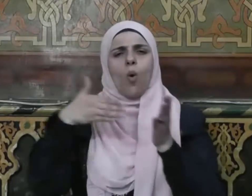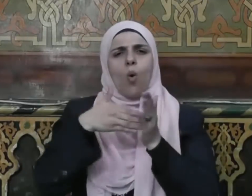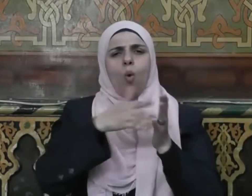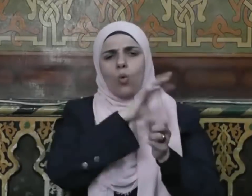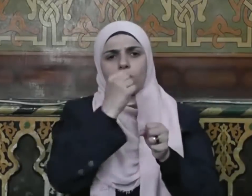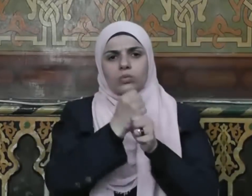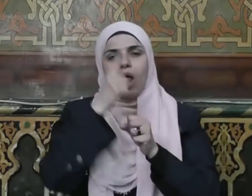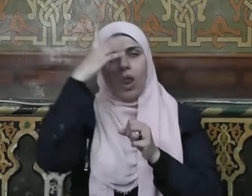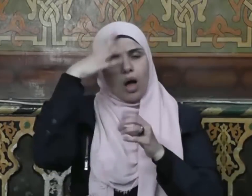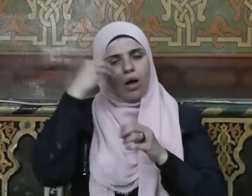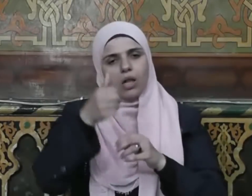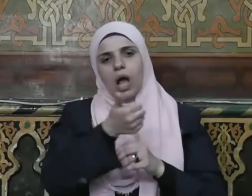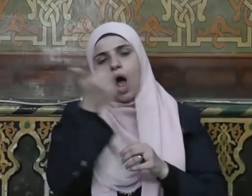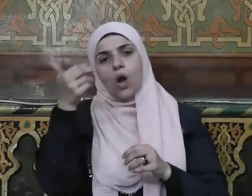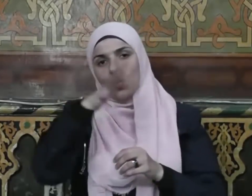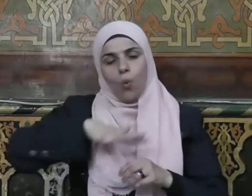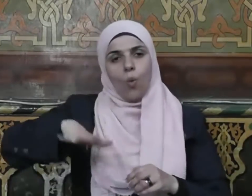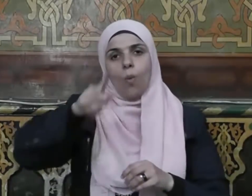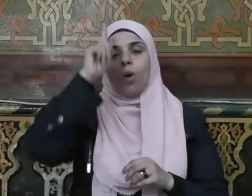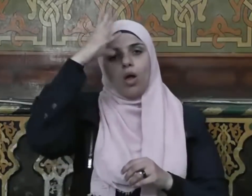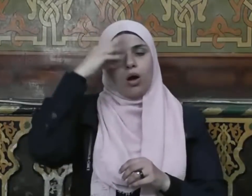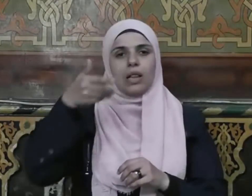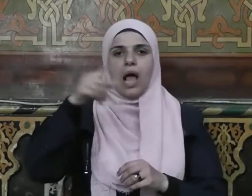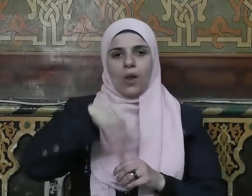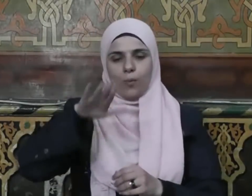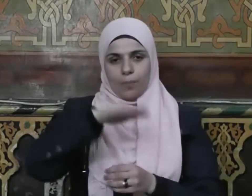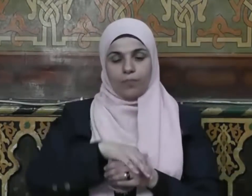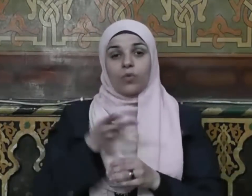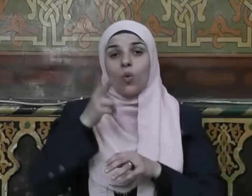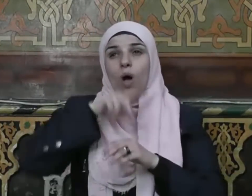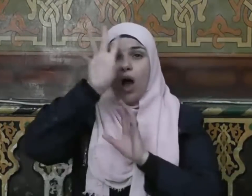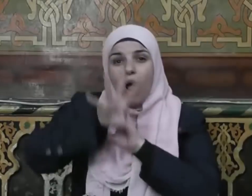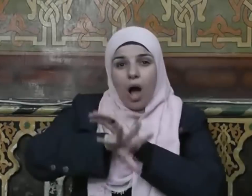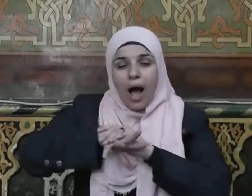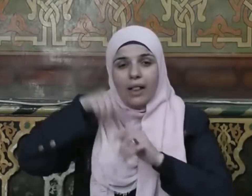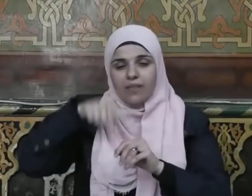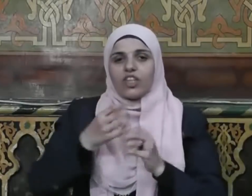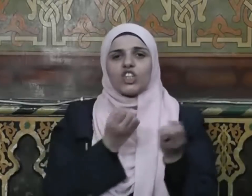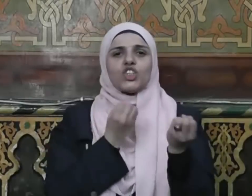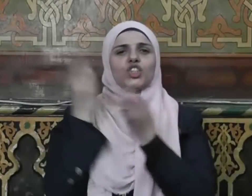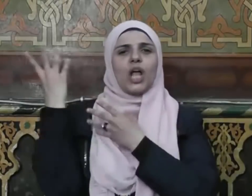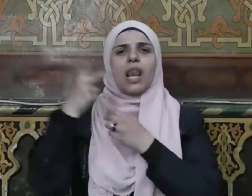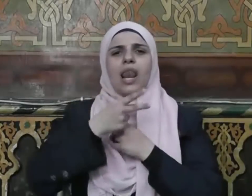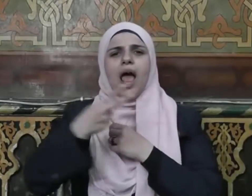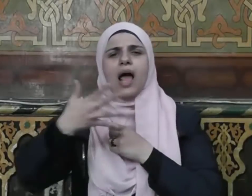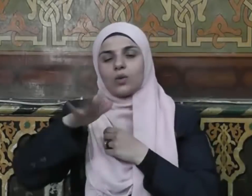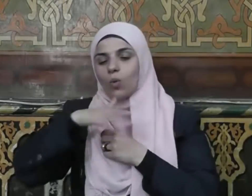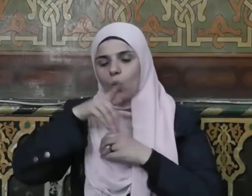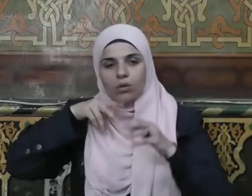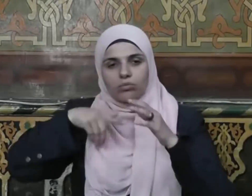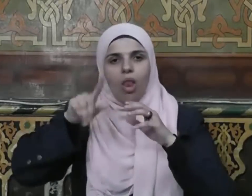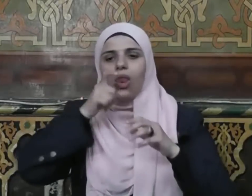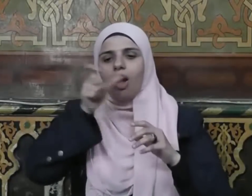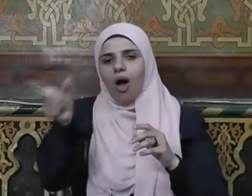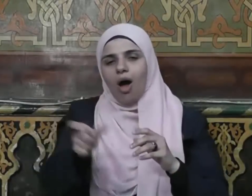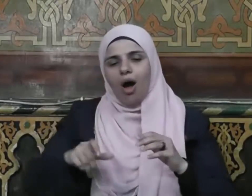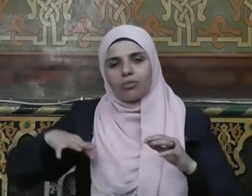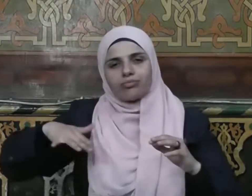رضي الله عنهم ورضوا عنه وأعد لهم جنات تجري تحتها الأنهار